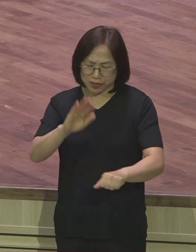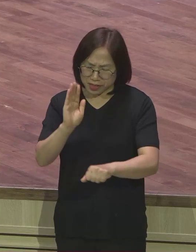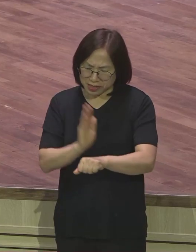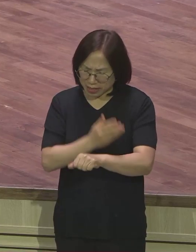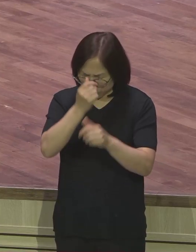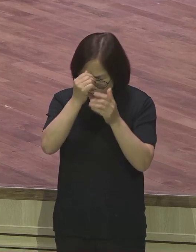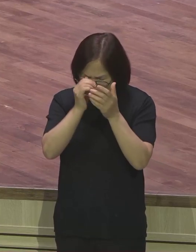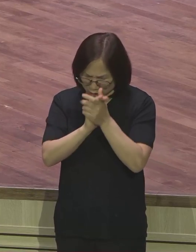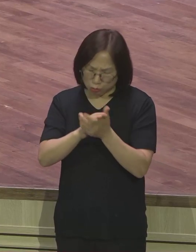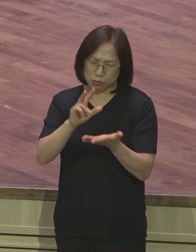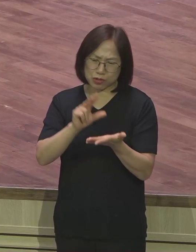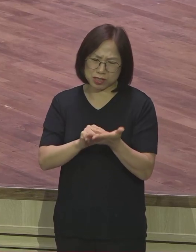틀에 갇혀있는 겁니다.